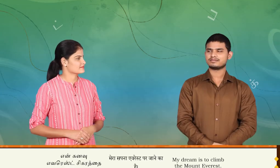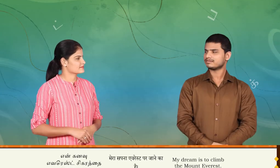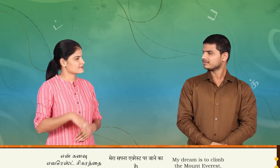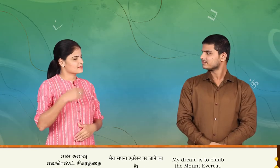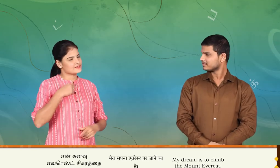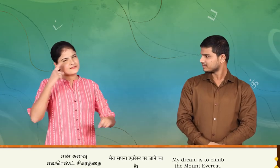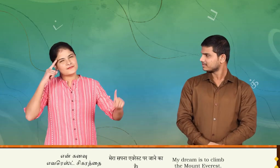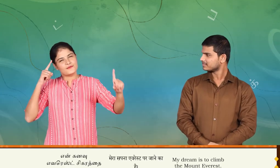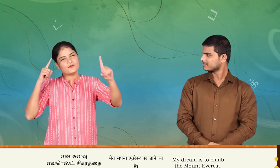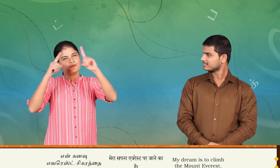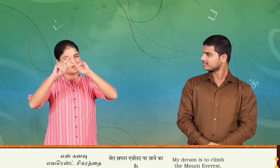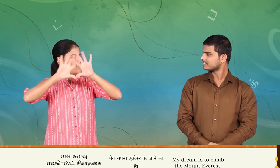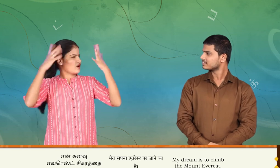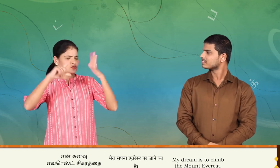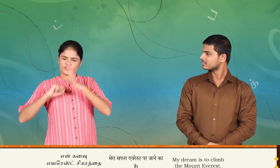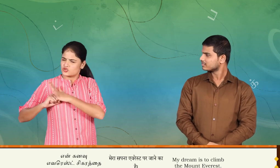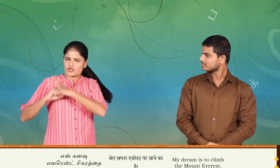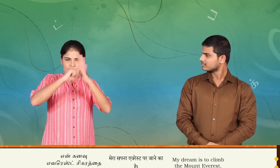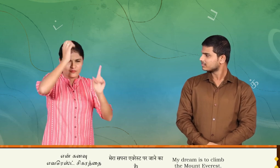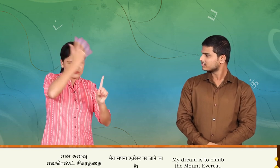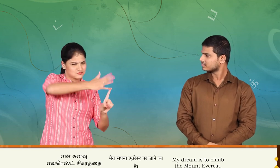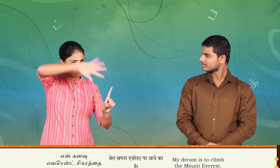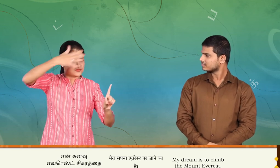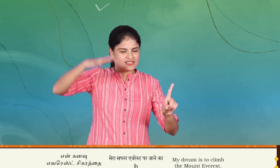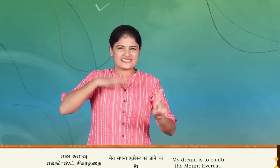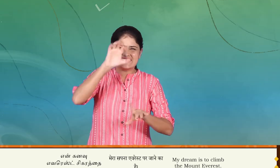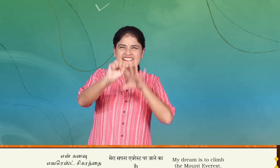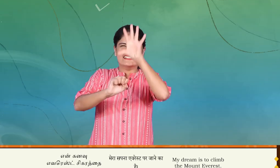என் கணவு Everest சிகரத்தை அடைவது